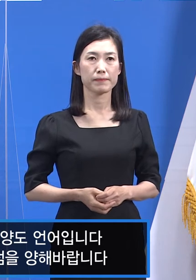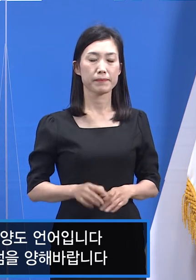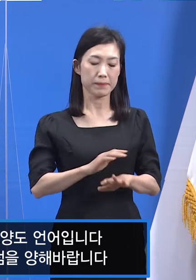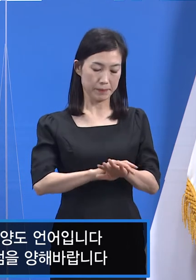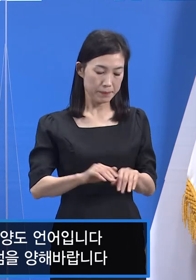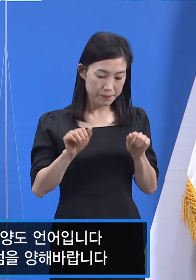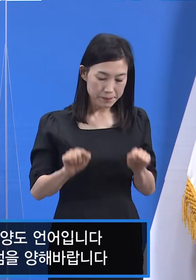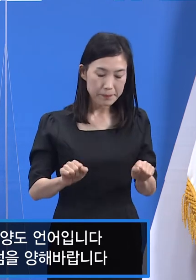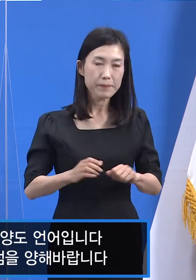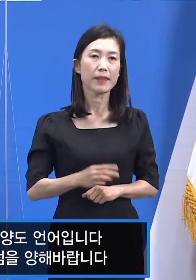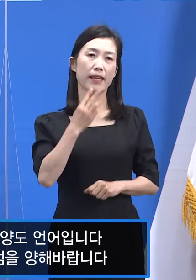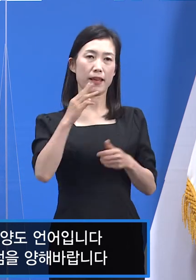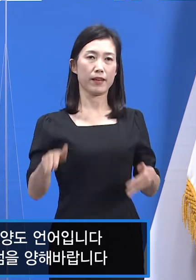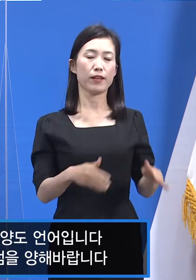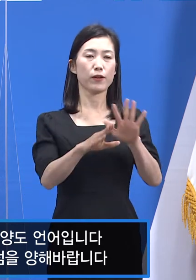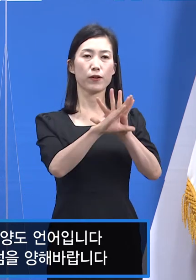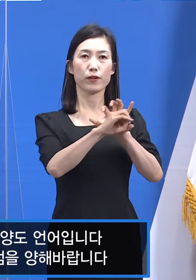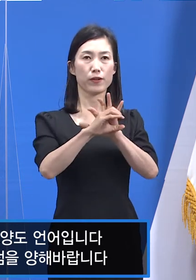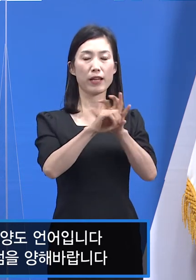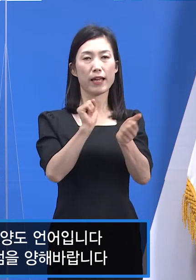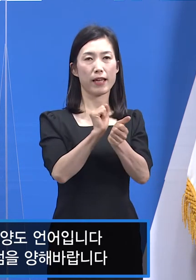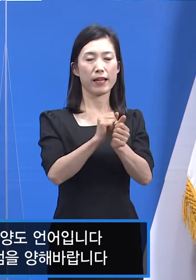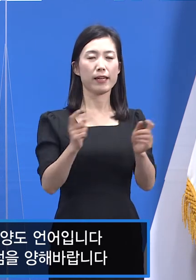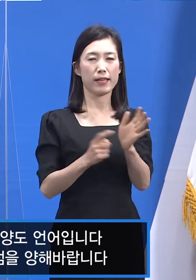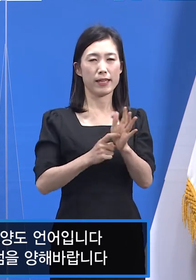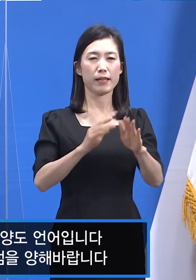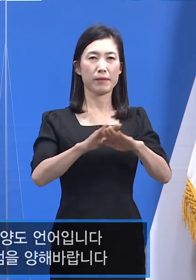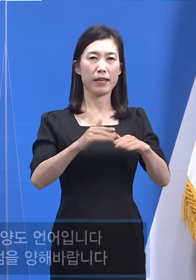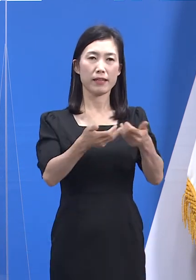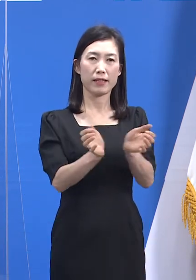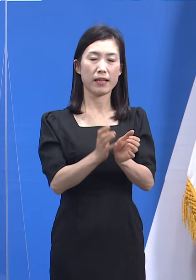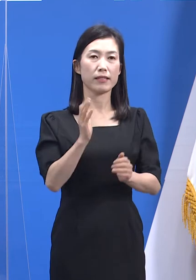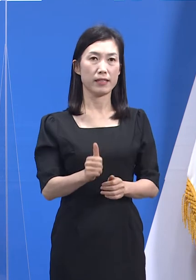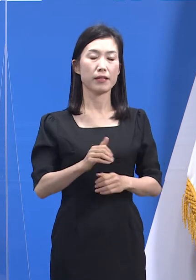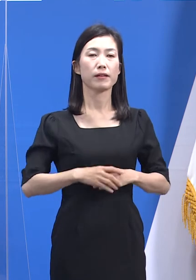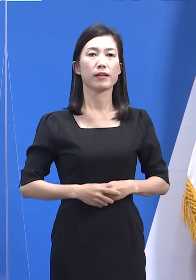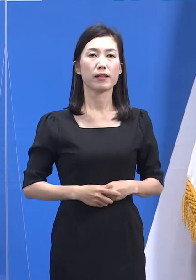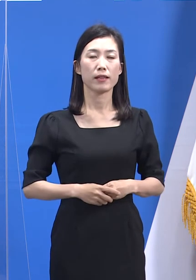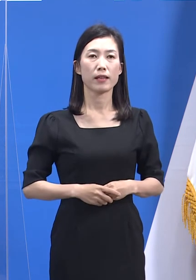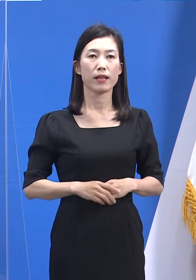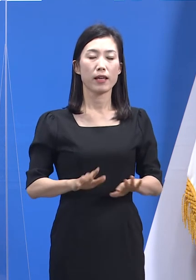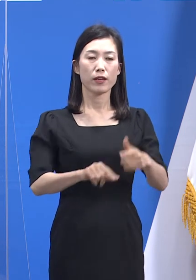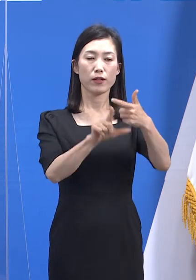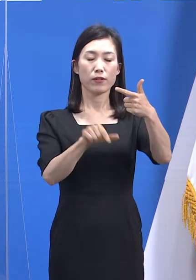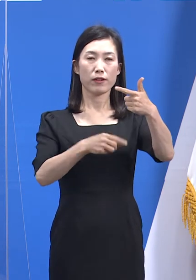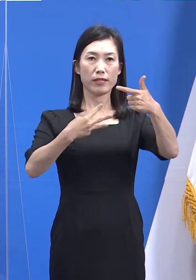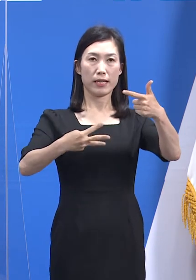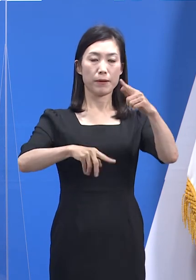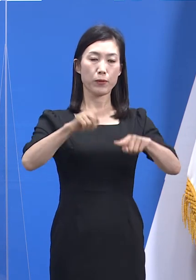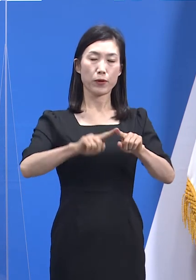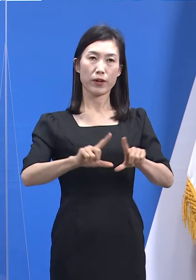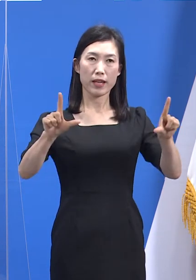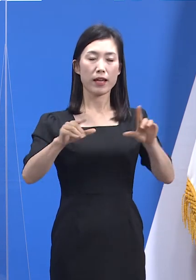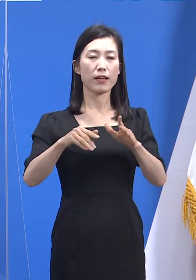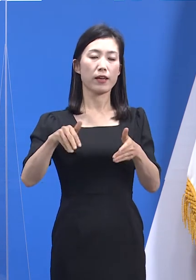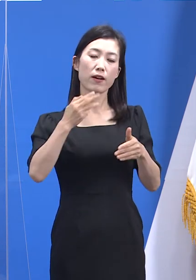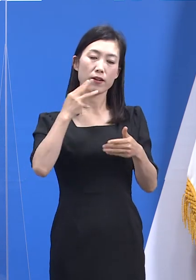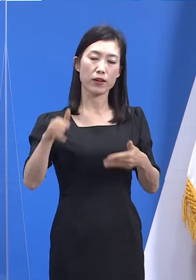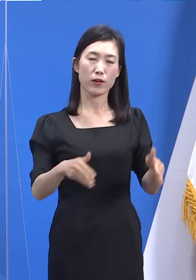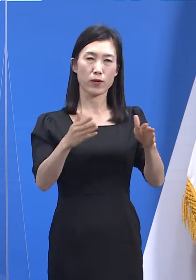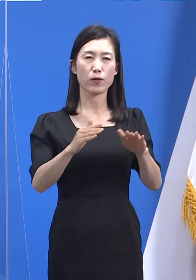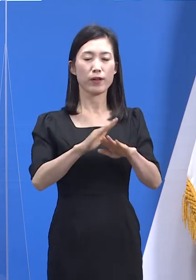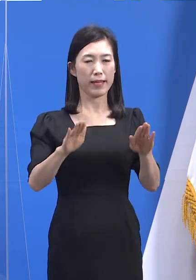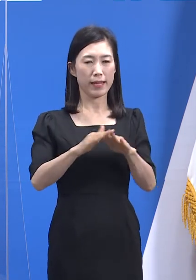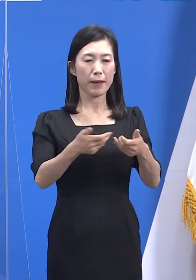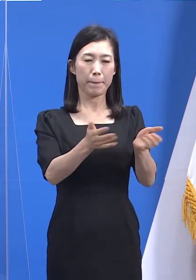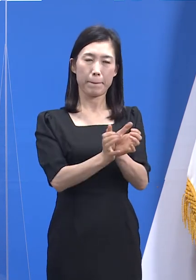안녕하십니까. 경기도 코로나19 긴급대응단의 임순관입니다. 6월 3일 목요일 경기도 코로나19 대응